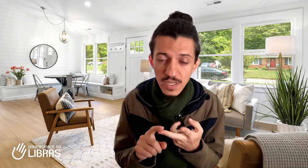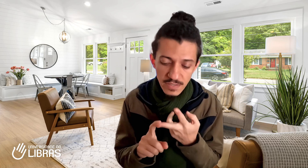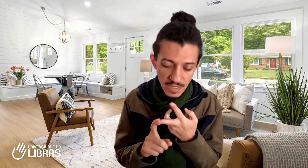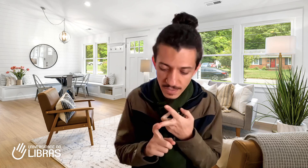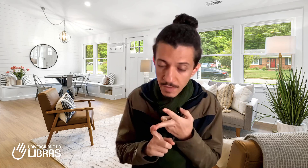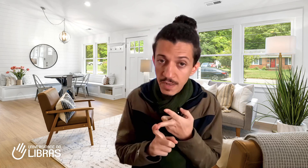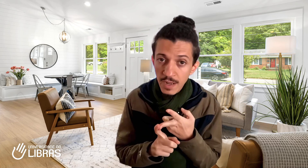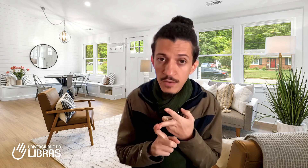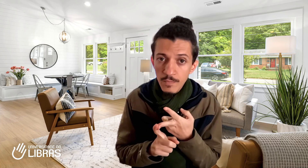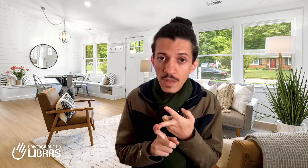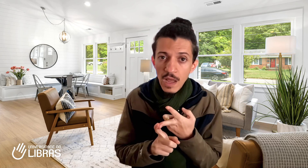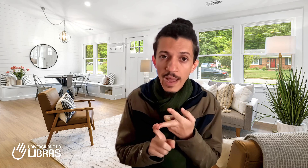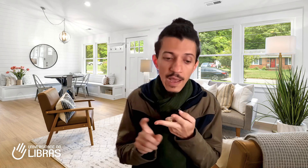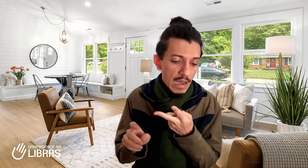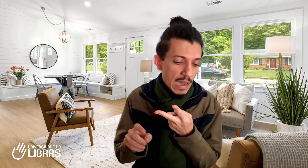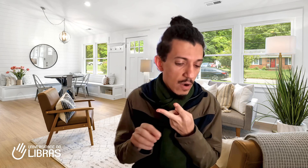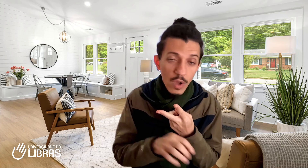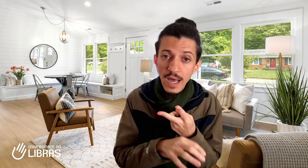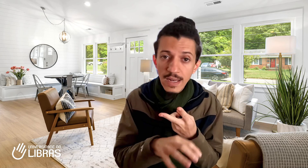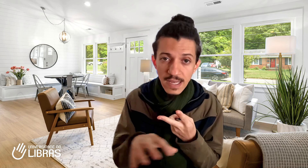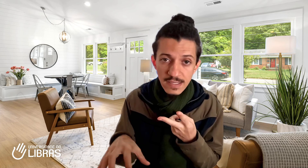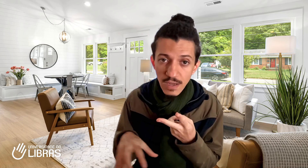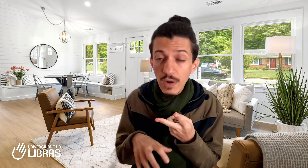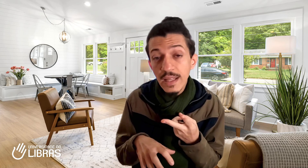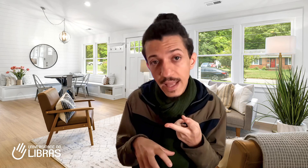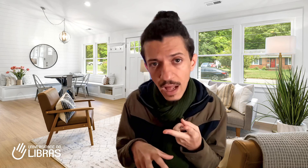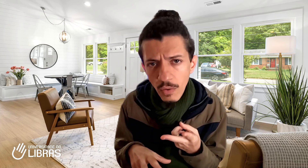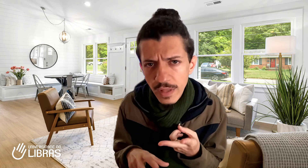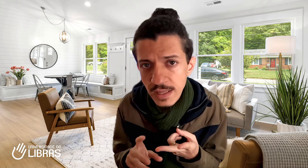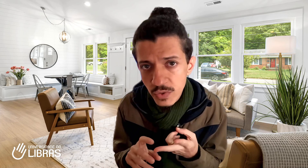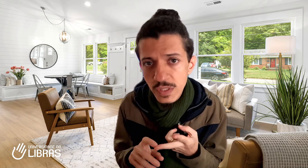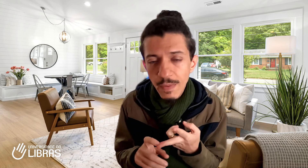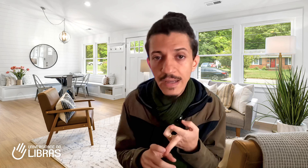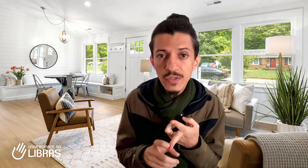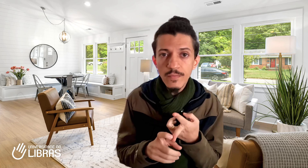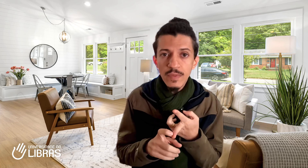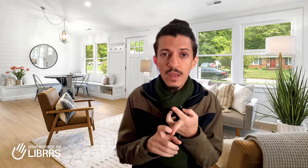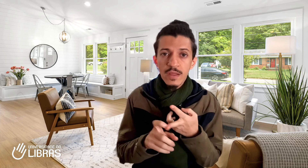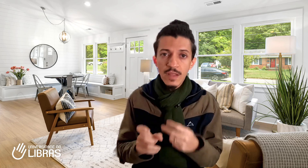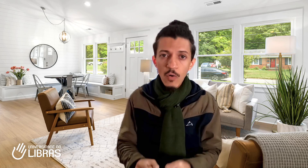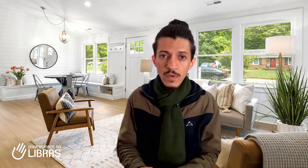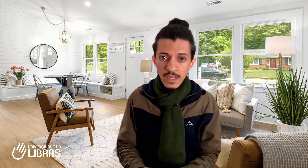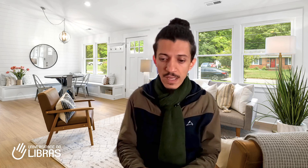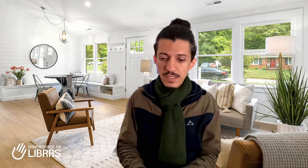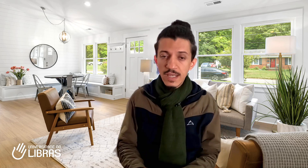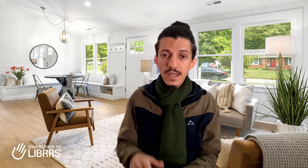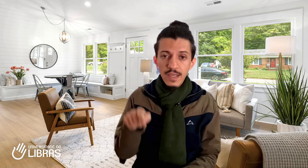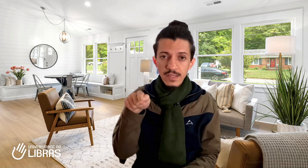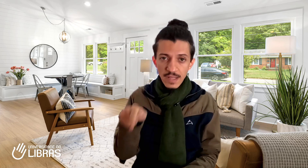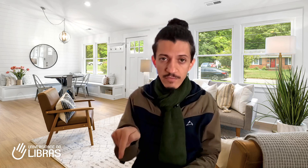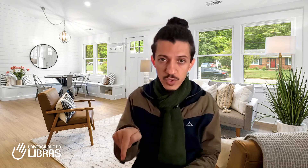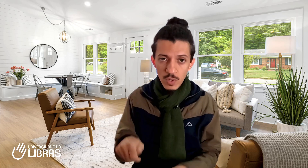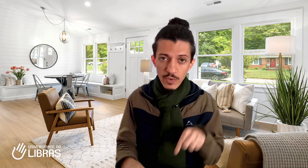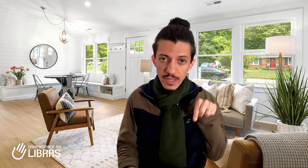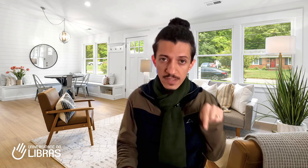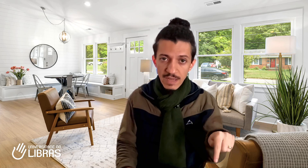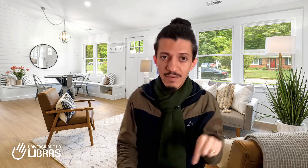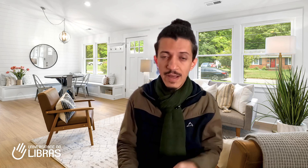está determinando a localização literal deles do espaço. Então, se aqui estava o João e aqui estava a Maria,